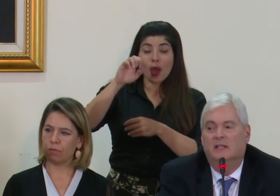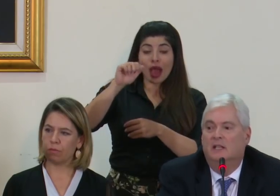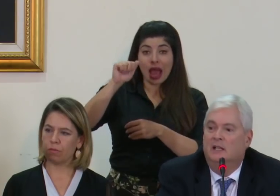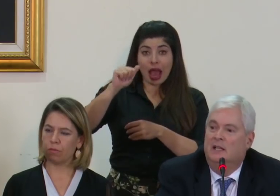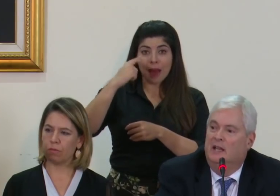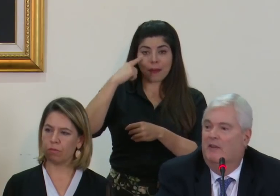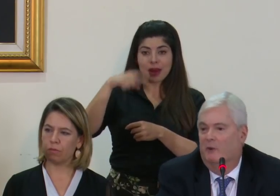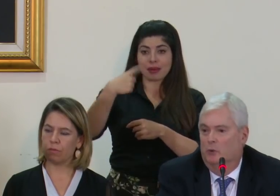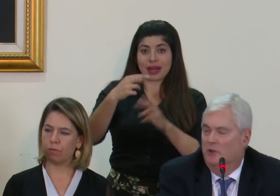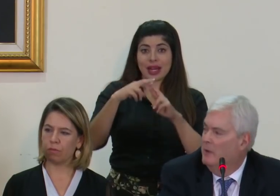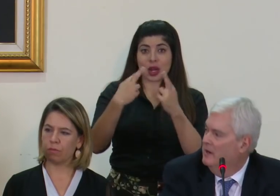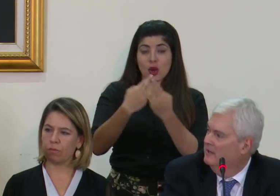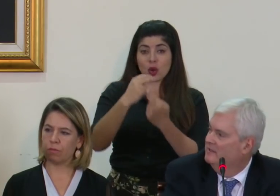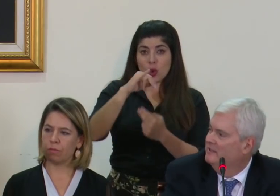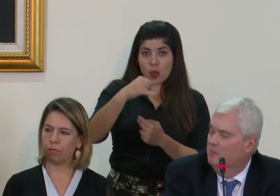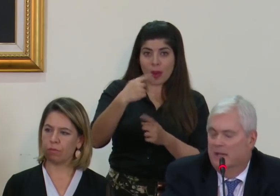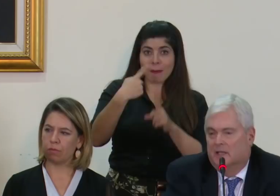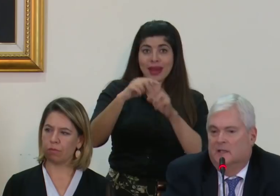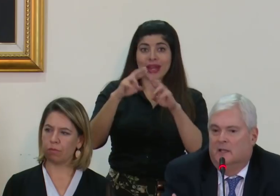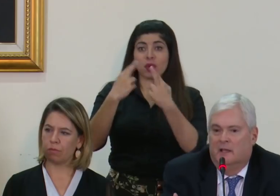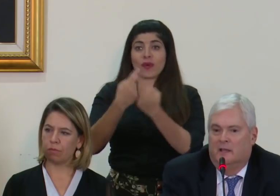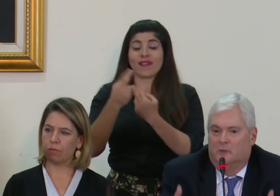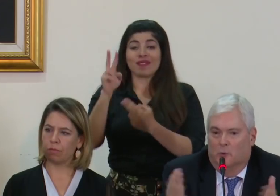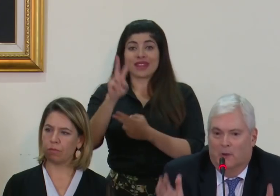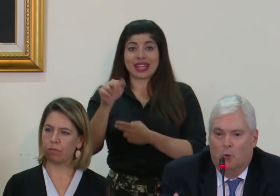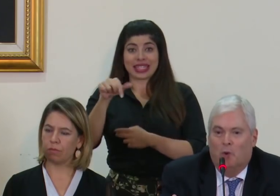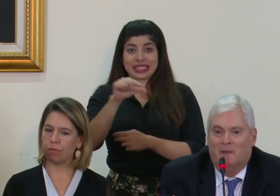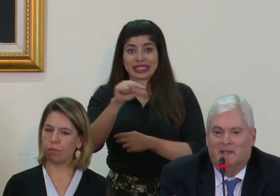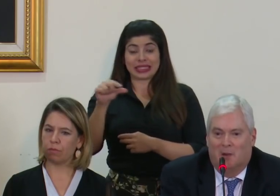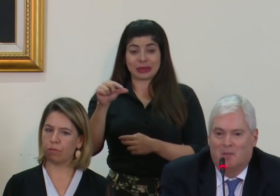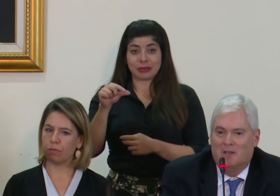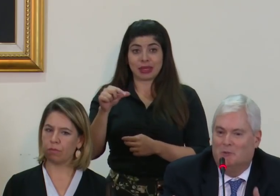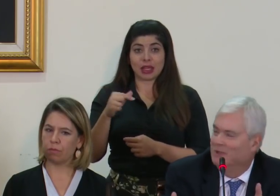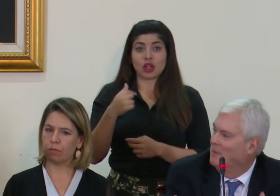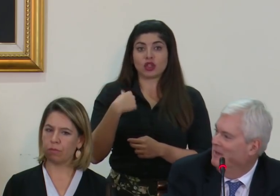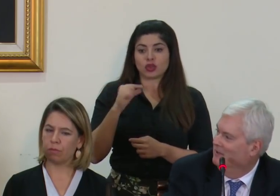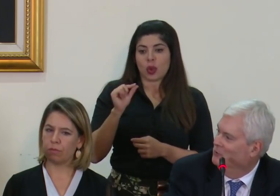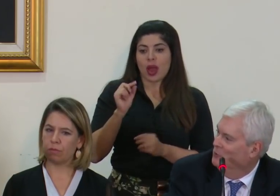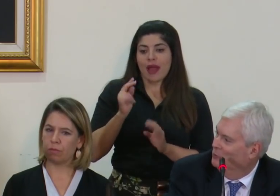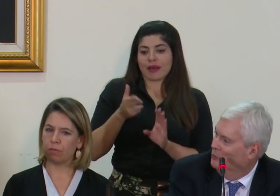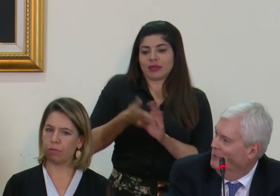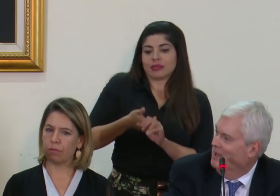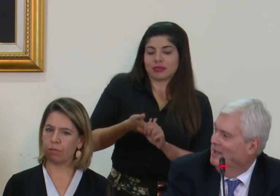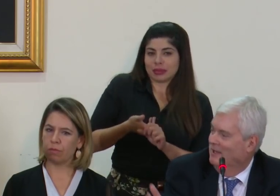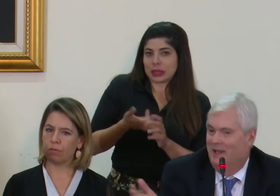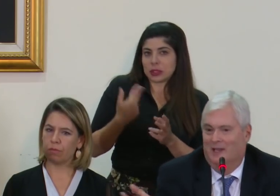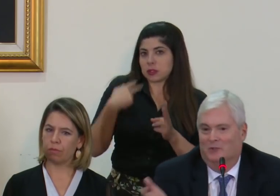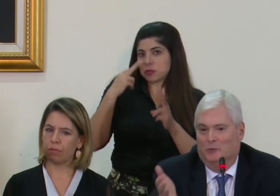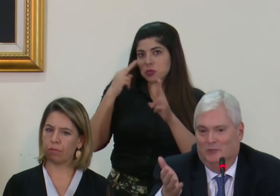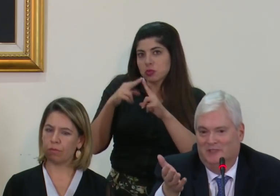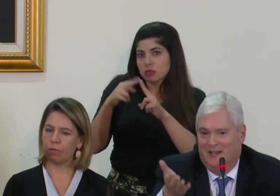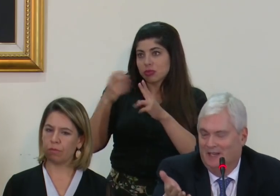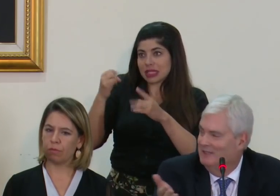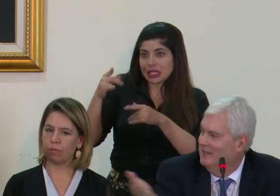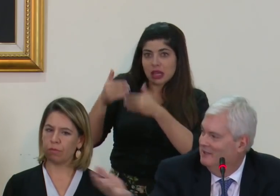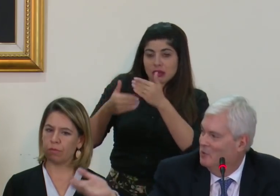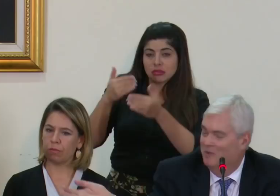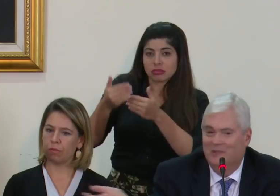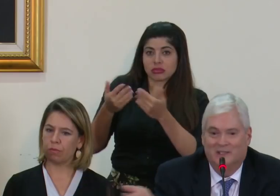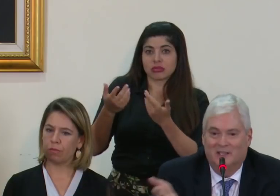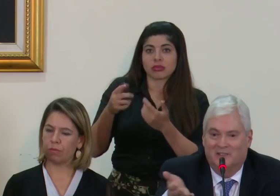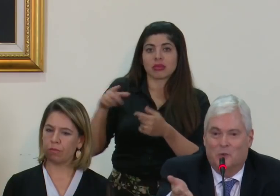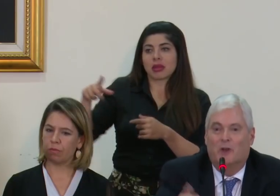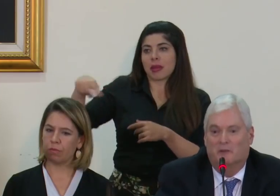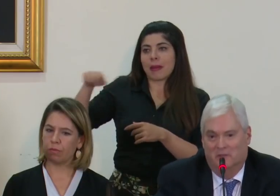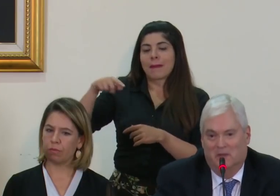jueves y la reunión de viernes de esta semana, yo vengo a juramentarme, yo también las desconozco, quien las conoce será el